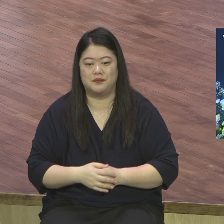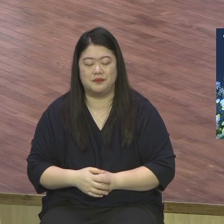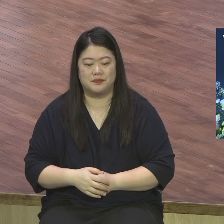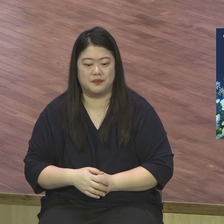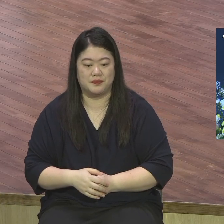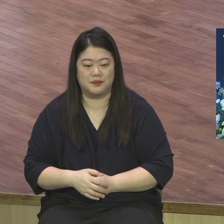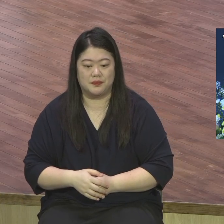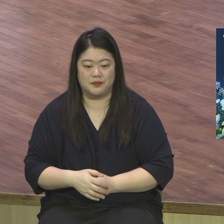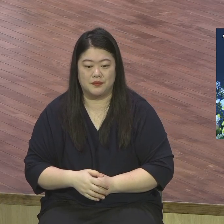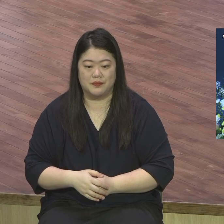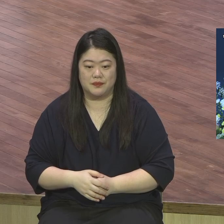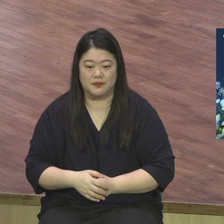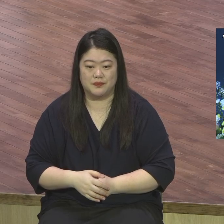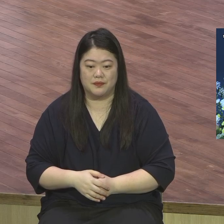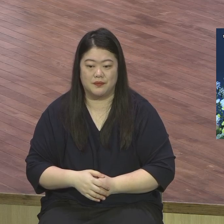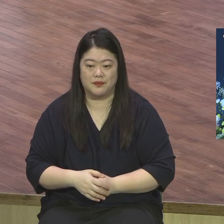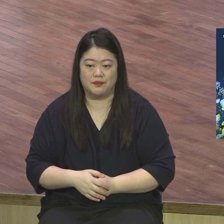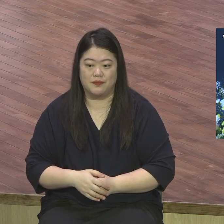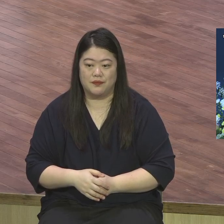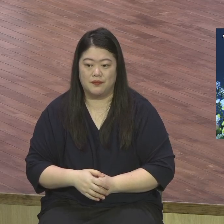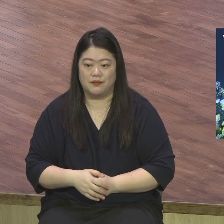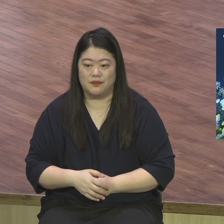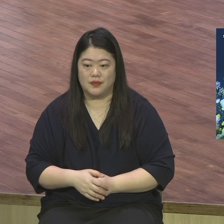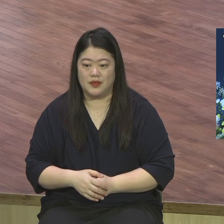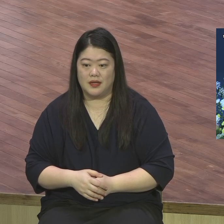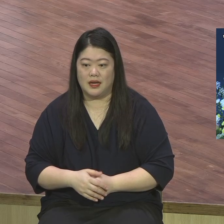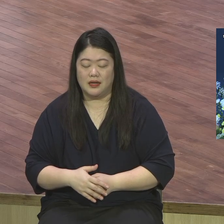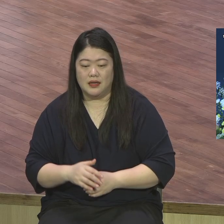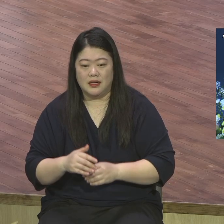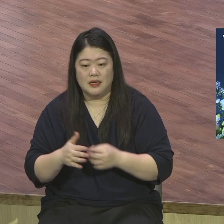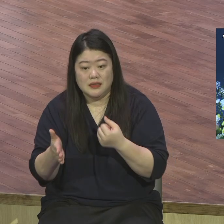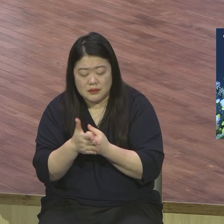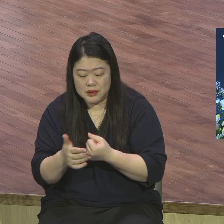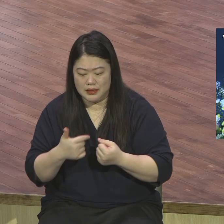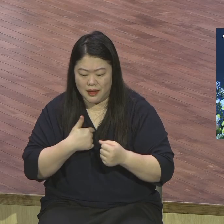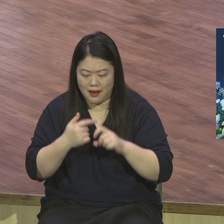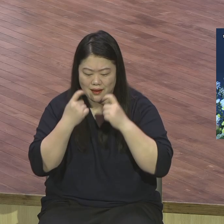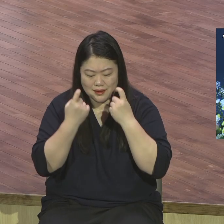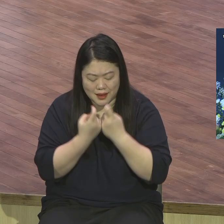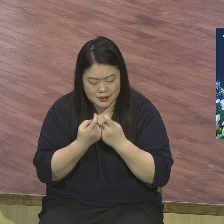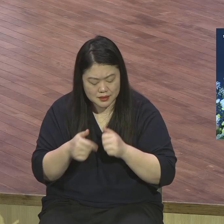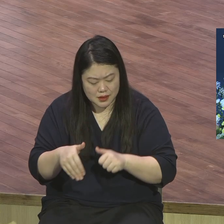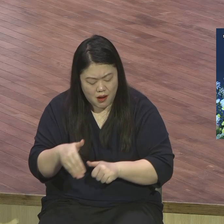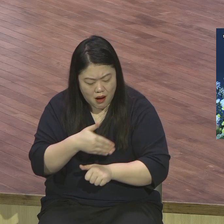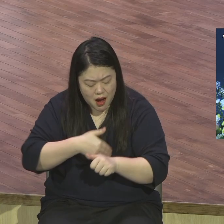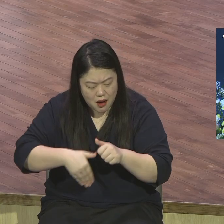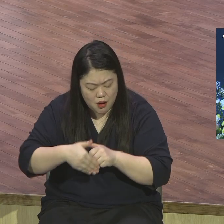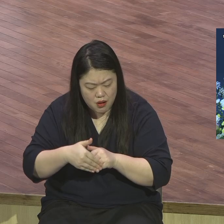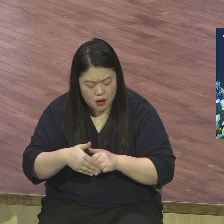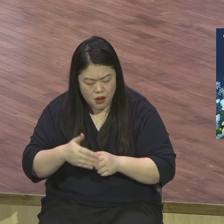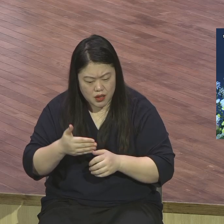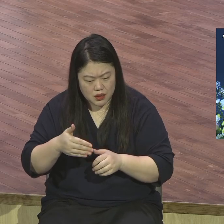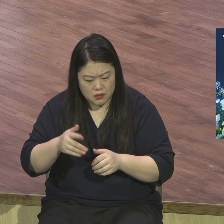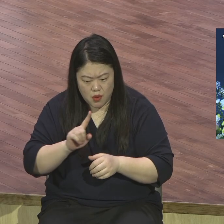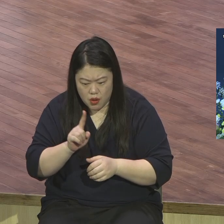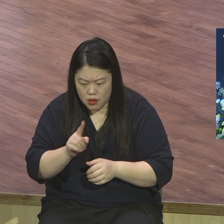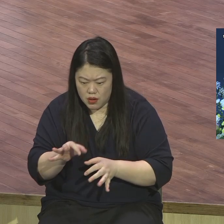이것이었습니다 그렇기 때문에 나의 수준 환경에 매 있으면 안 돼요 환경이 얼마나 어렵습니까